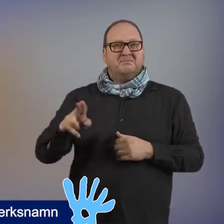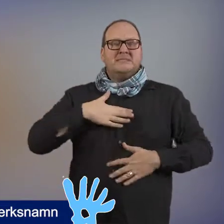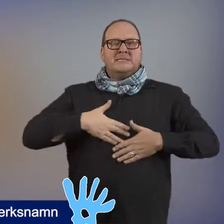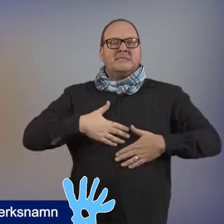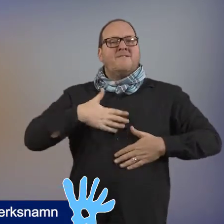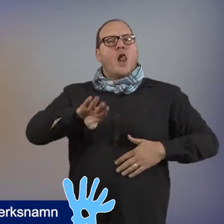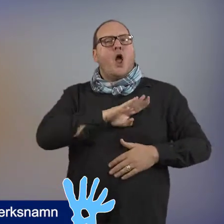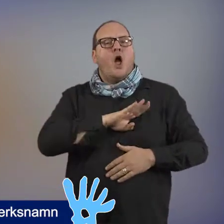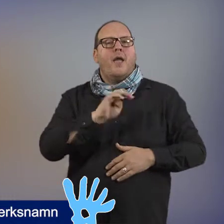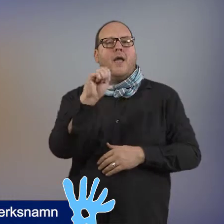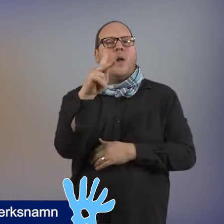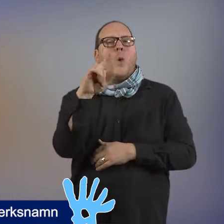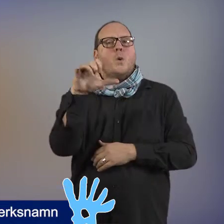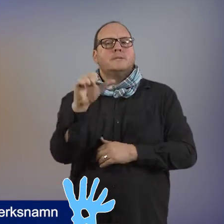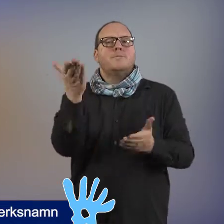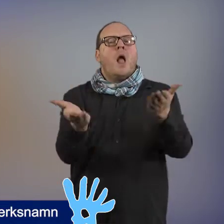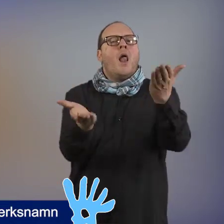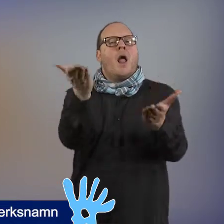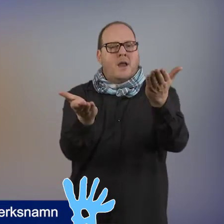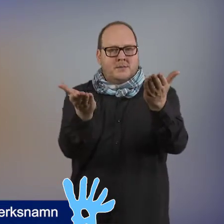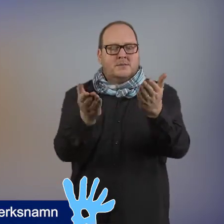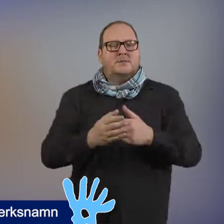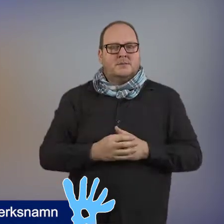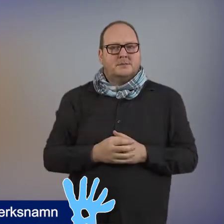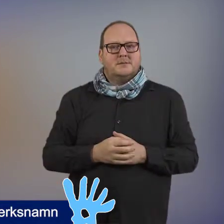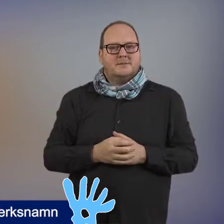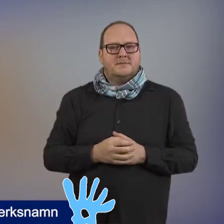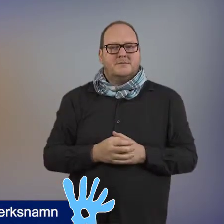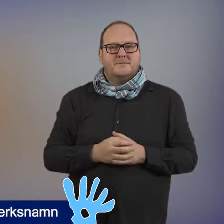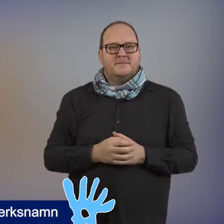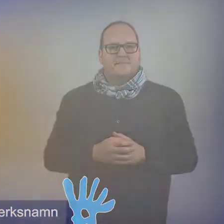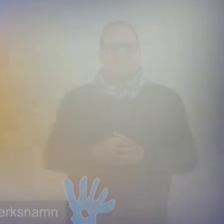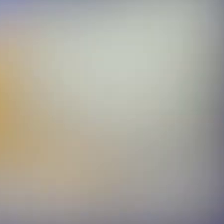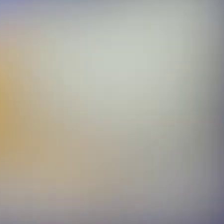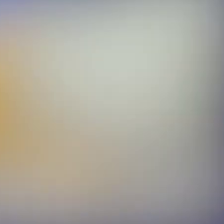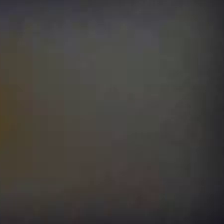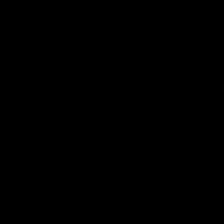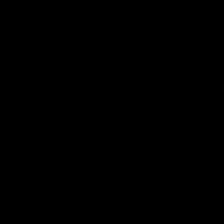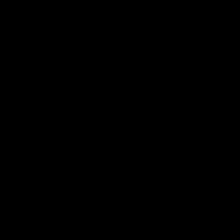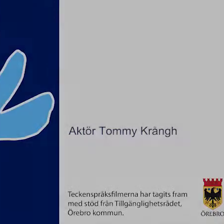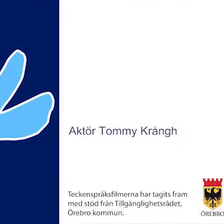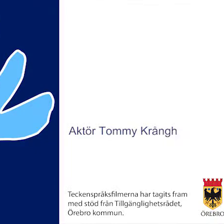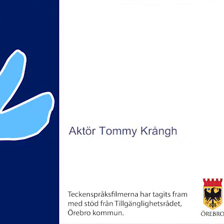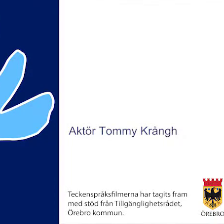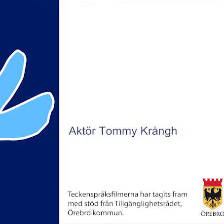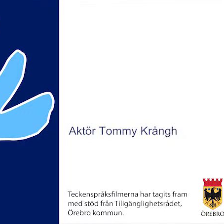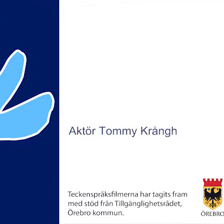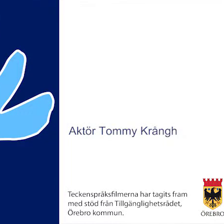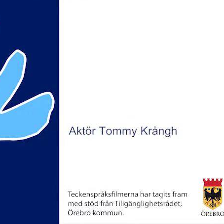estetisk upplevelse som föder en tanke. Marissa Merlin är starkt engagerad i kampen för en värdig ekologisk